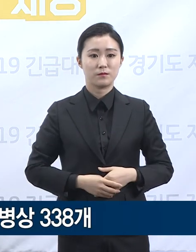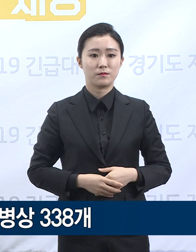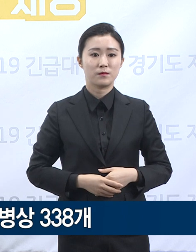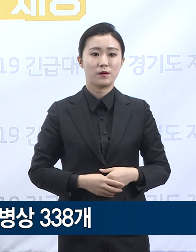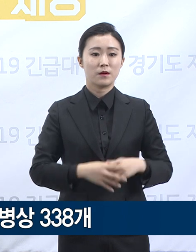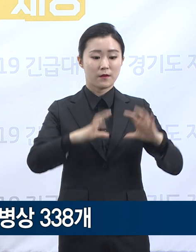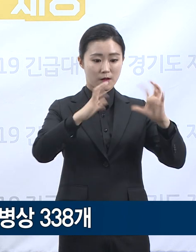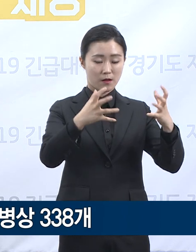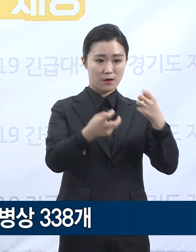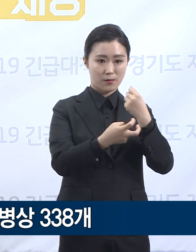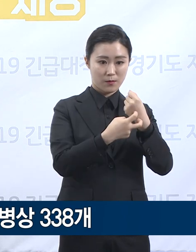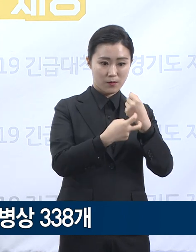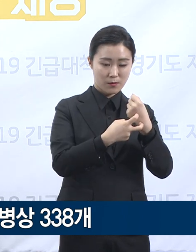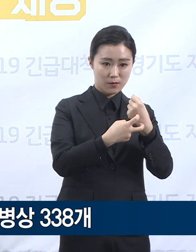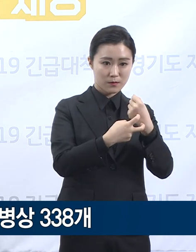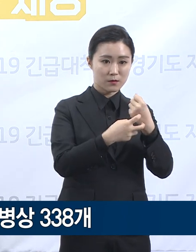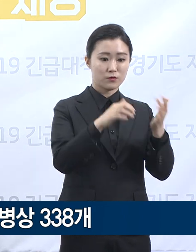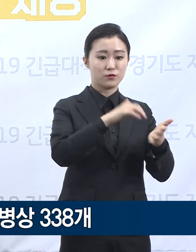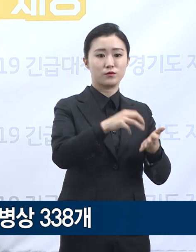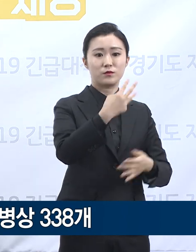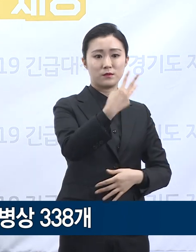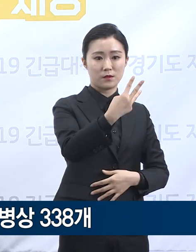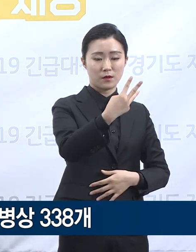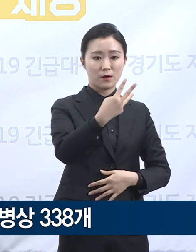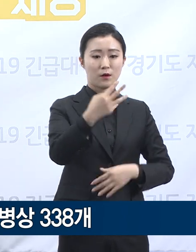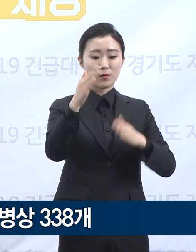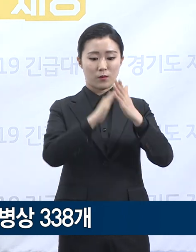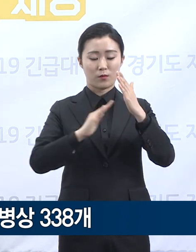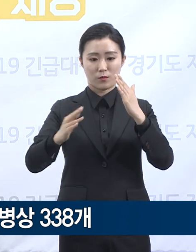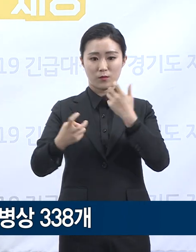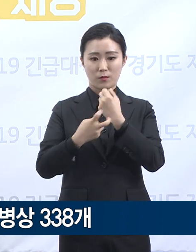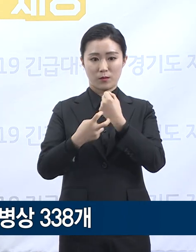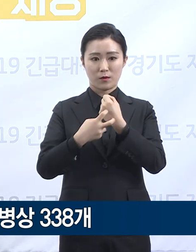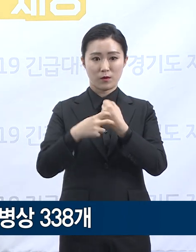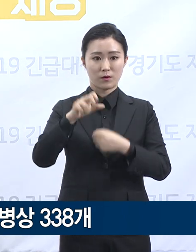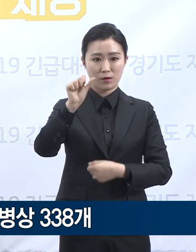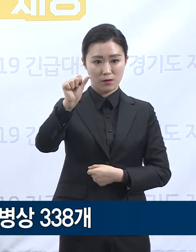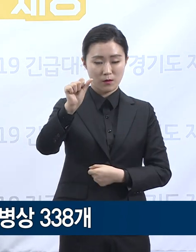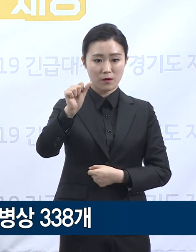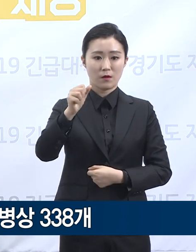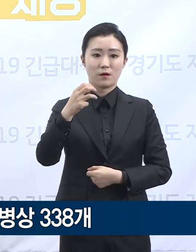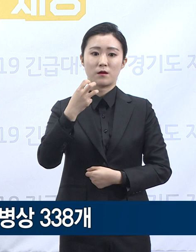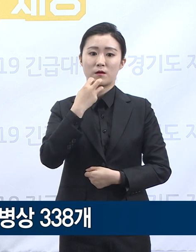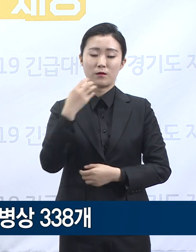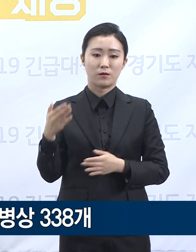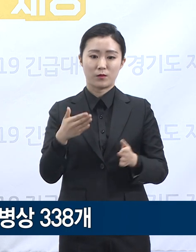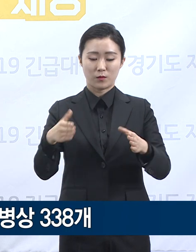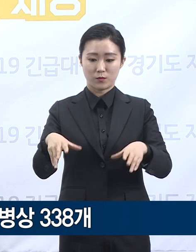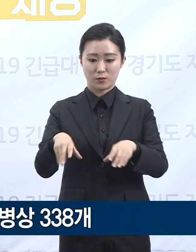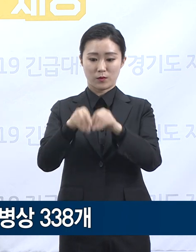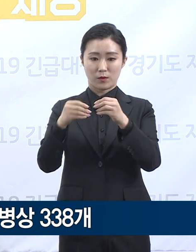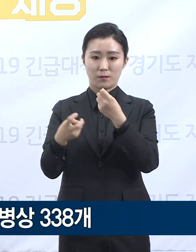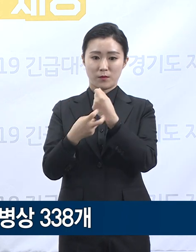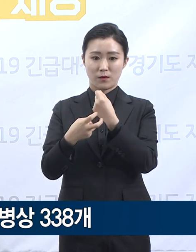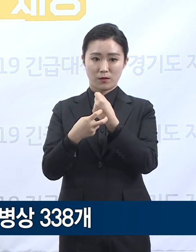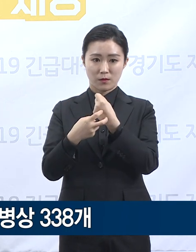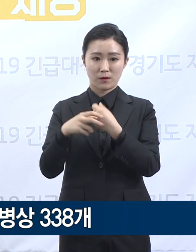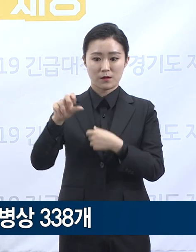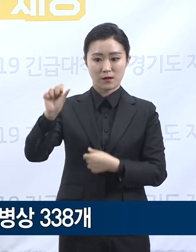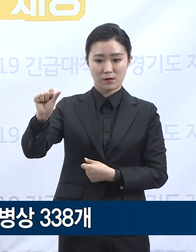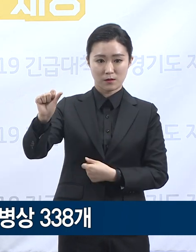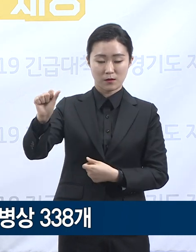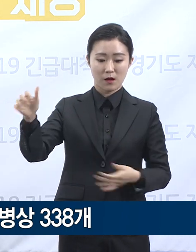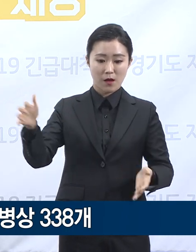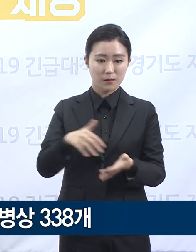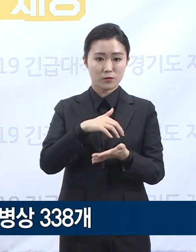입원치료 병상 운영 병원 3곳, 공공의료기관 5곳, 도내 종합병원 8곳의 협력으로 총 16개 병원에